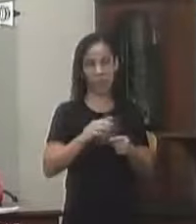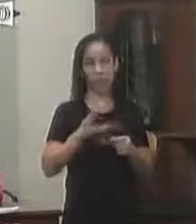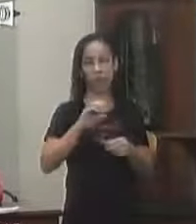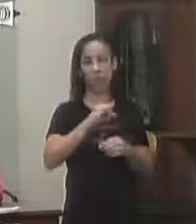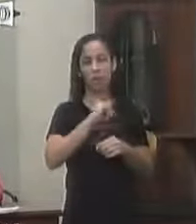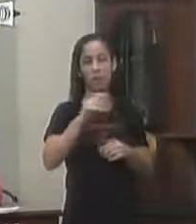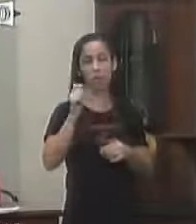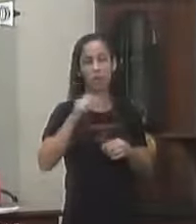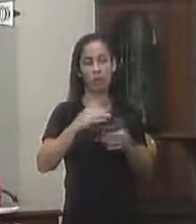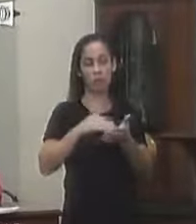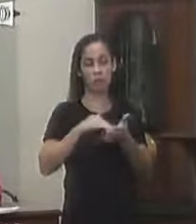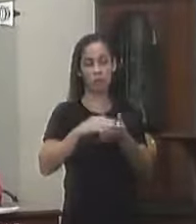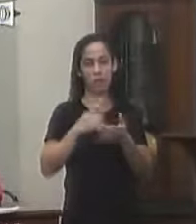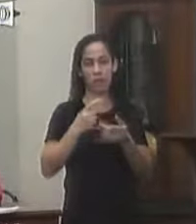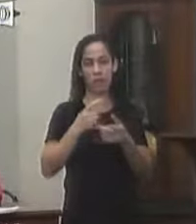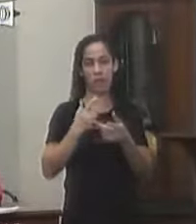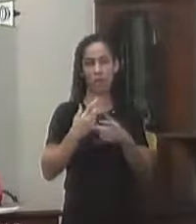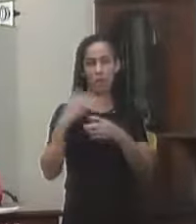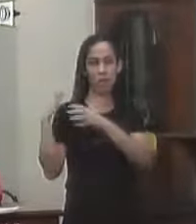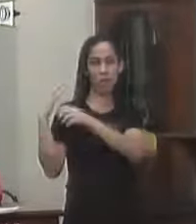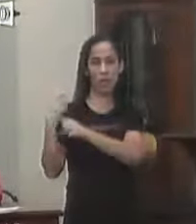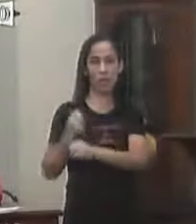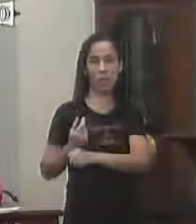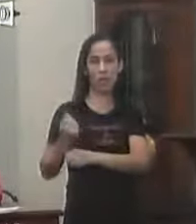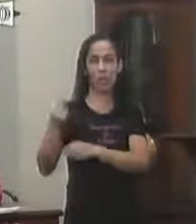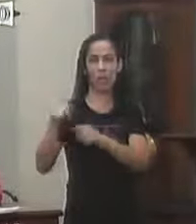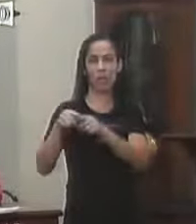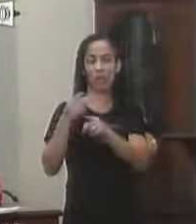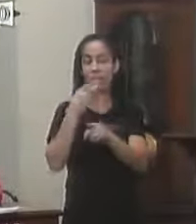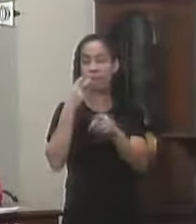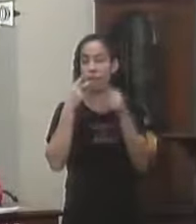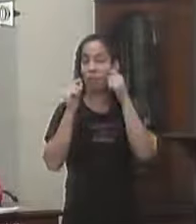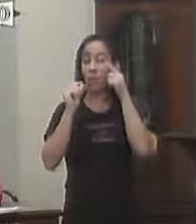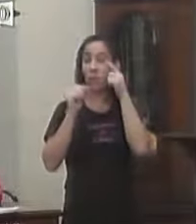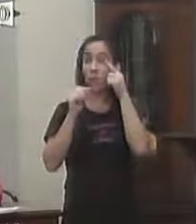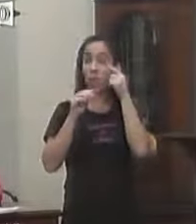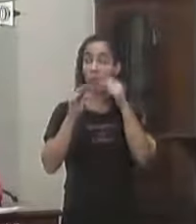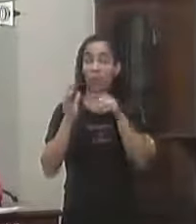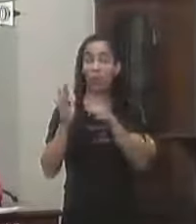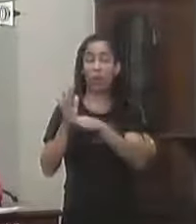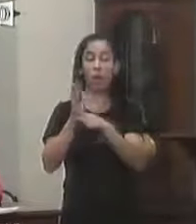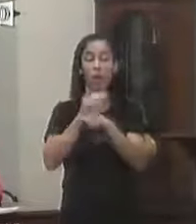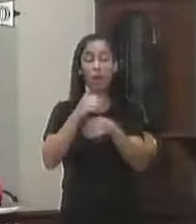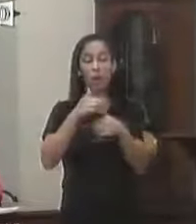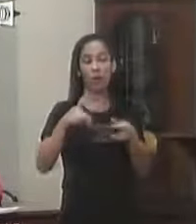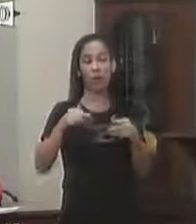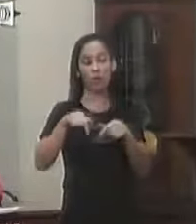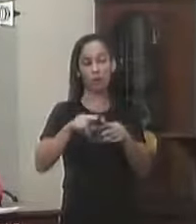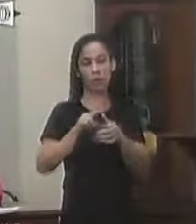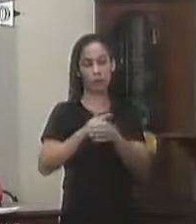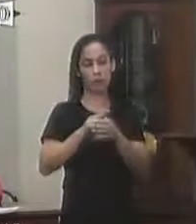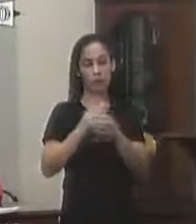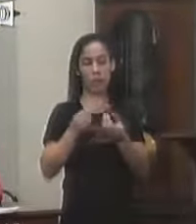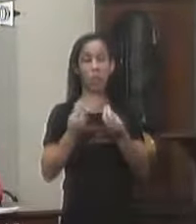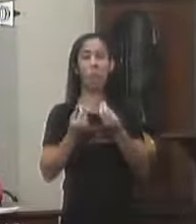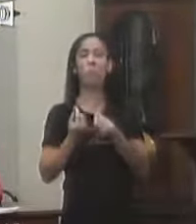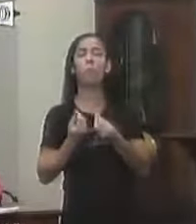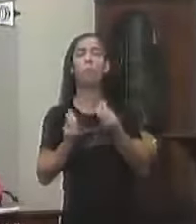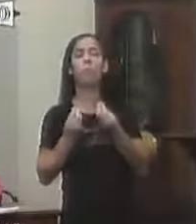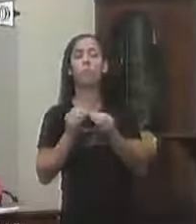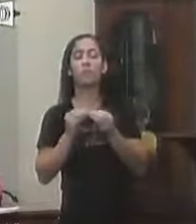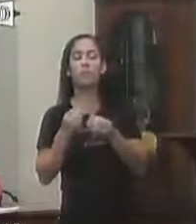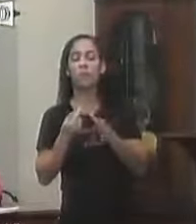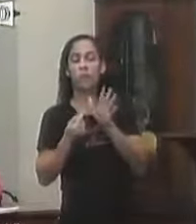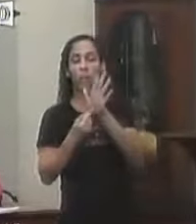secretária De fazenda Criação Desta conta Separada Visando desta forma Aumentar as receitas Próprias No município Devendo demonstrar Os valores Arrecadados A frente ao